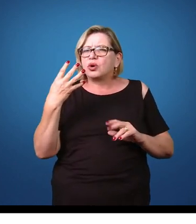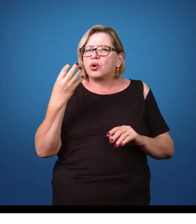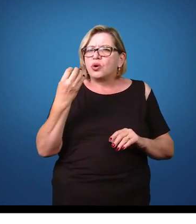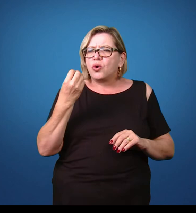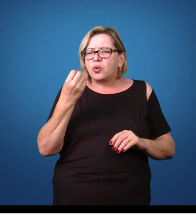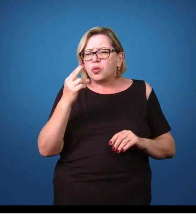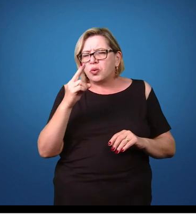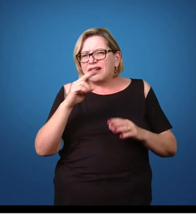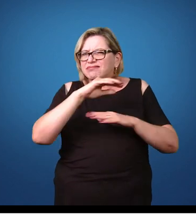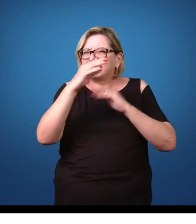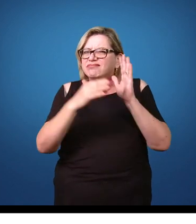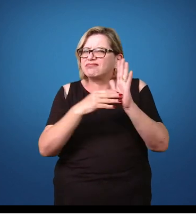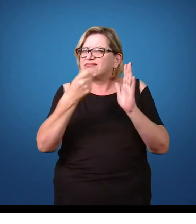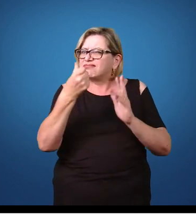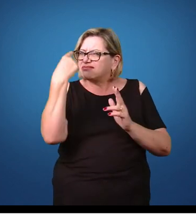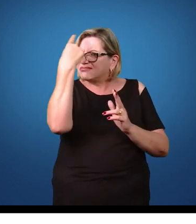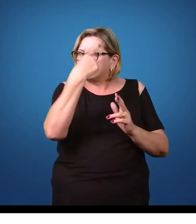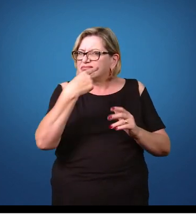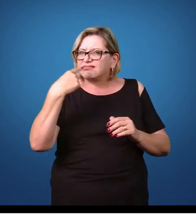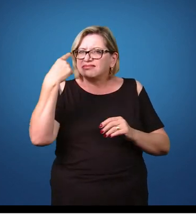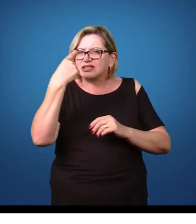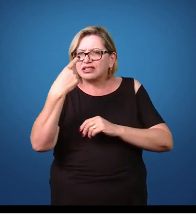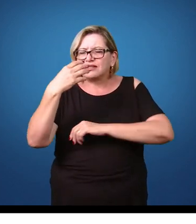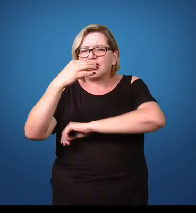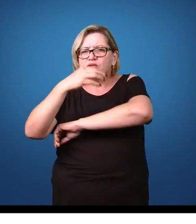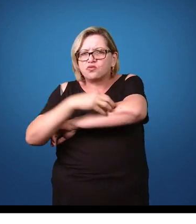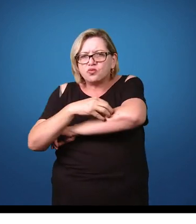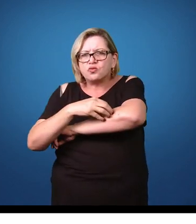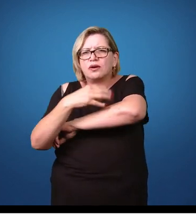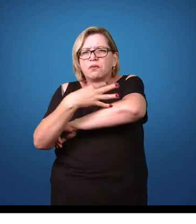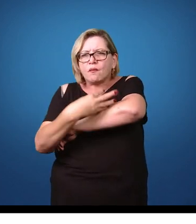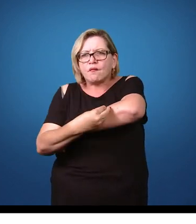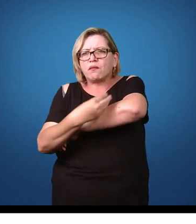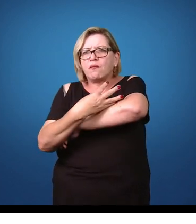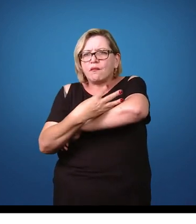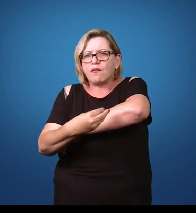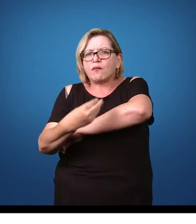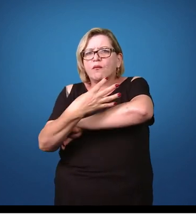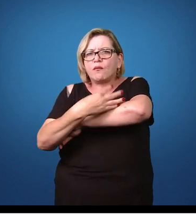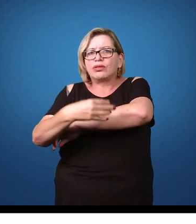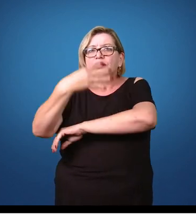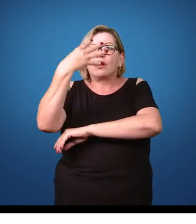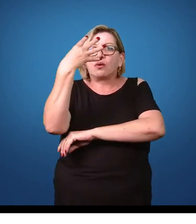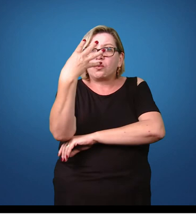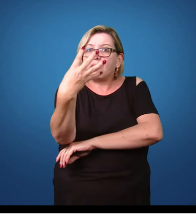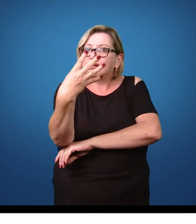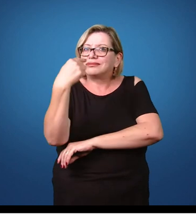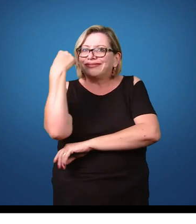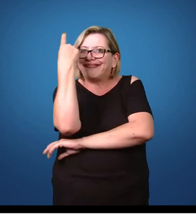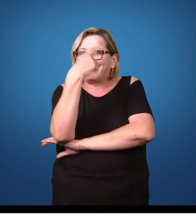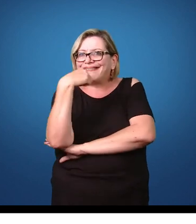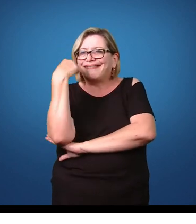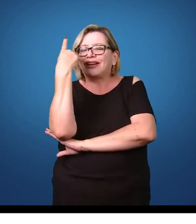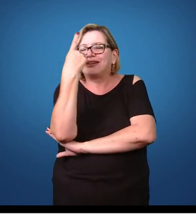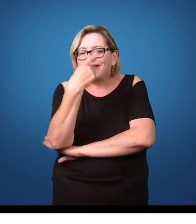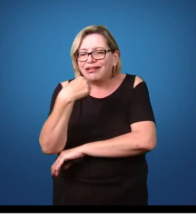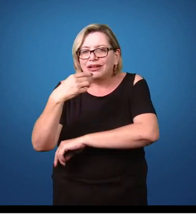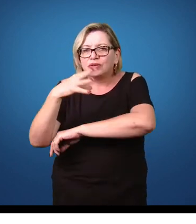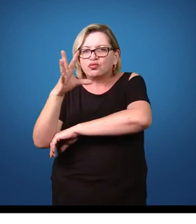menos de quatro a seis horas no processo de hematofagia. Ou seja, ele tem que ficar de quatro a seis horas picando